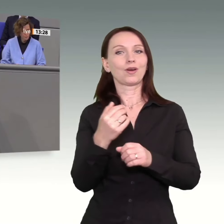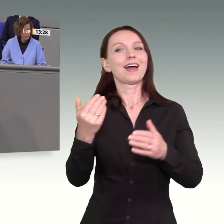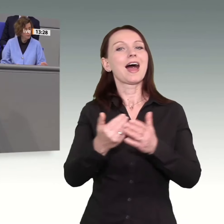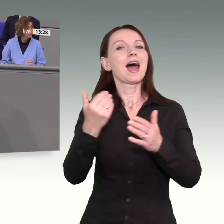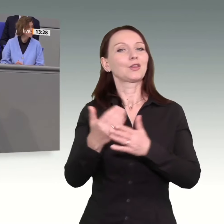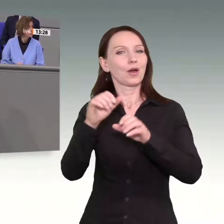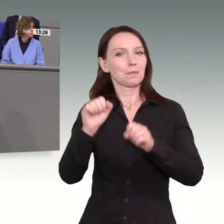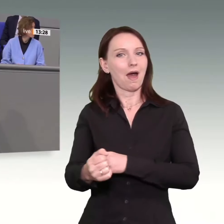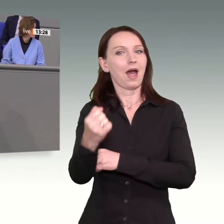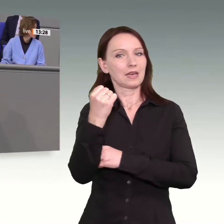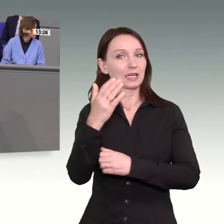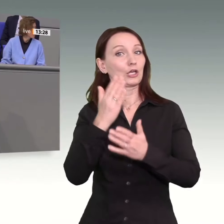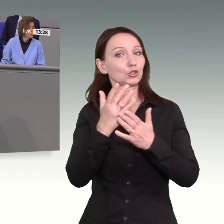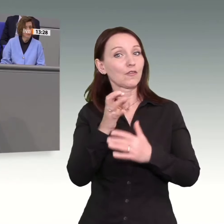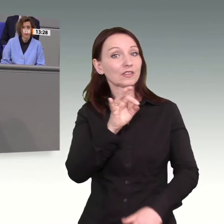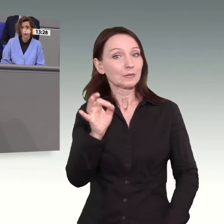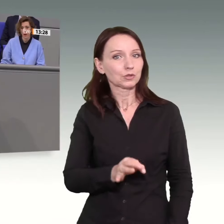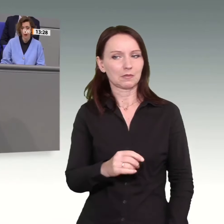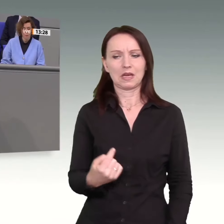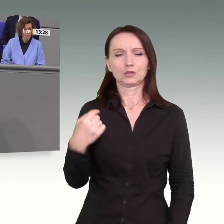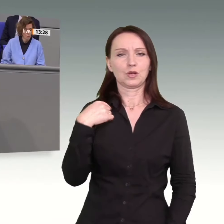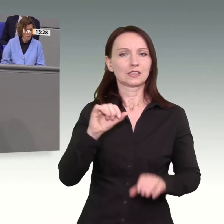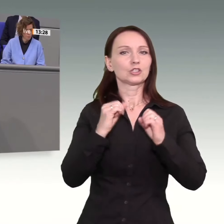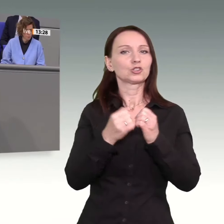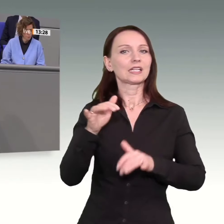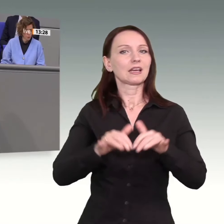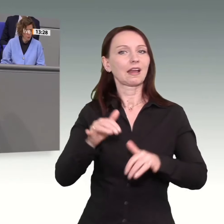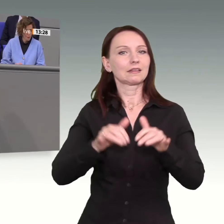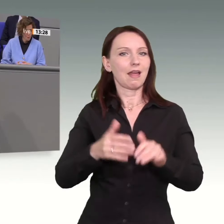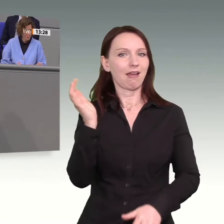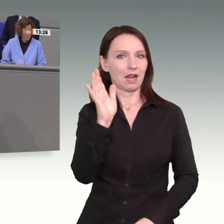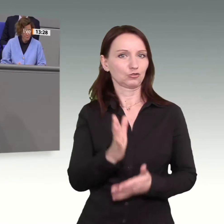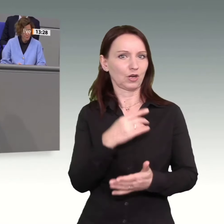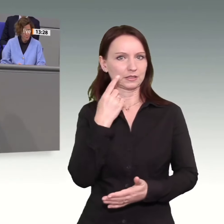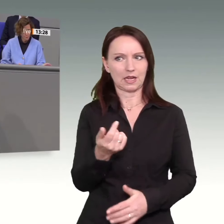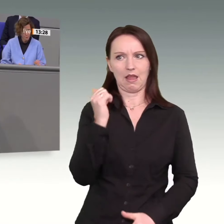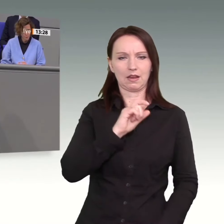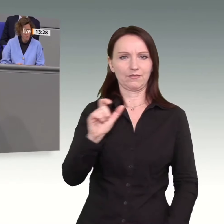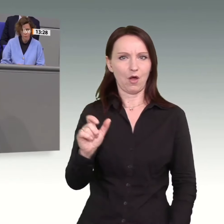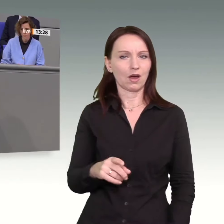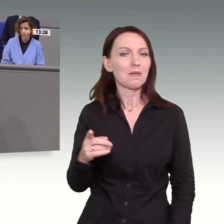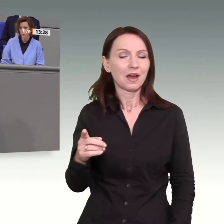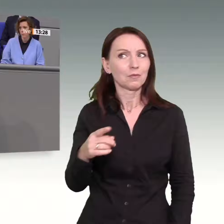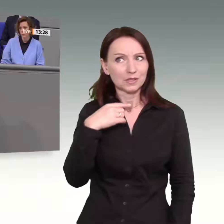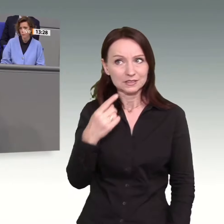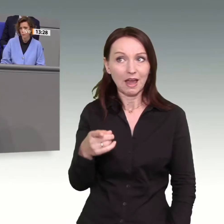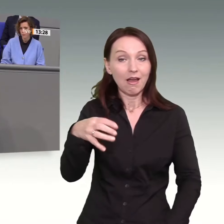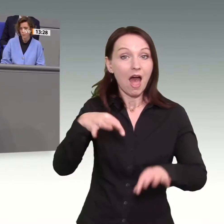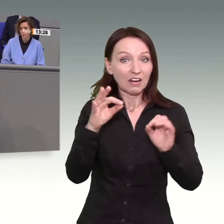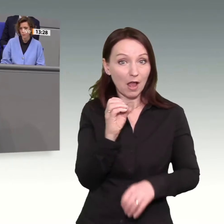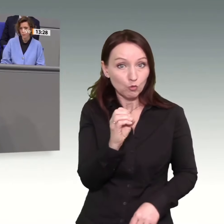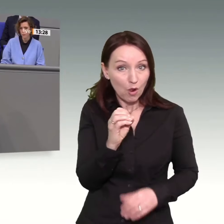Zuletzt hat das Staatssekretär Kellner an dieser Stelle auch noch einmal gesagt, vor einer Woche. Aber, meine Damen und Herren, Sie sind doch nicht bei Null gestartet. Schon